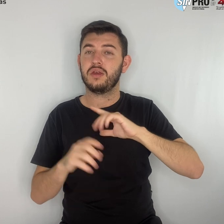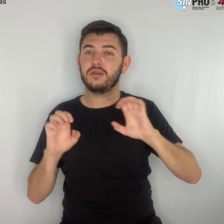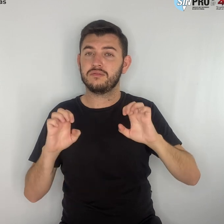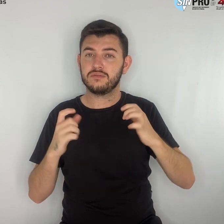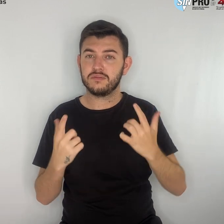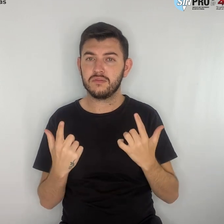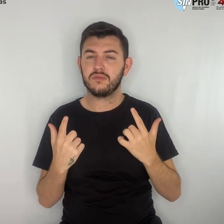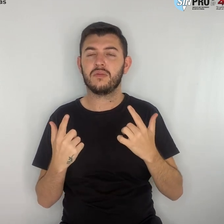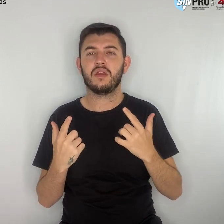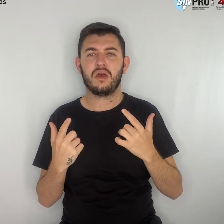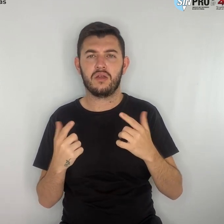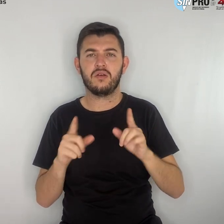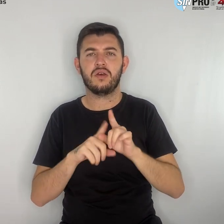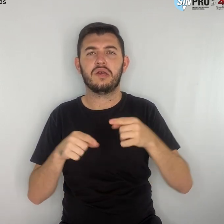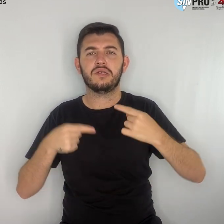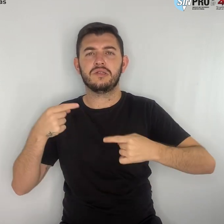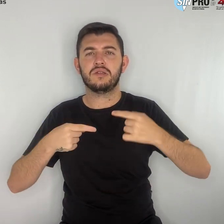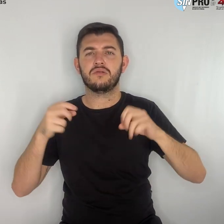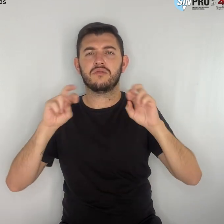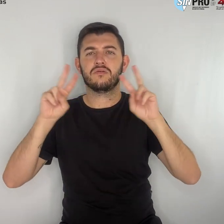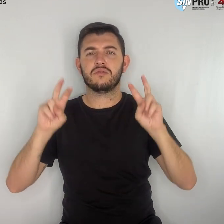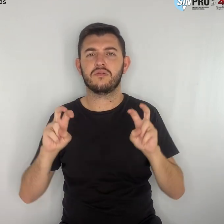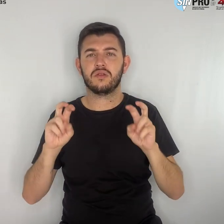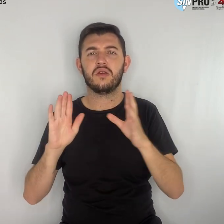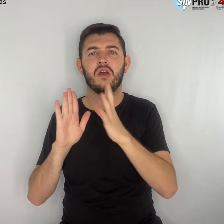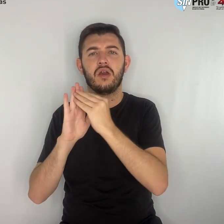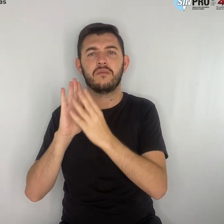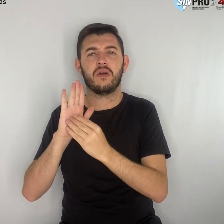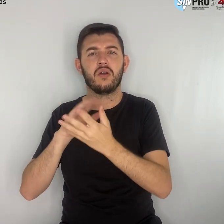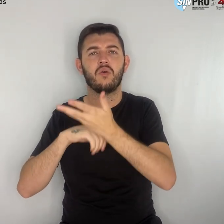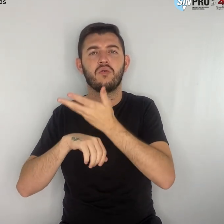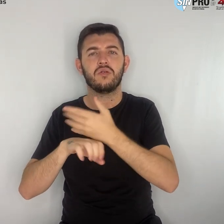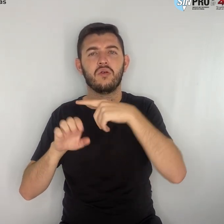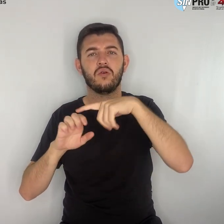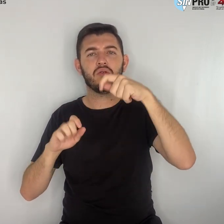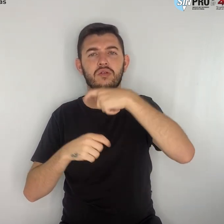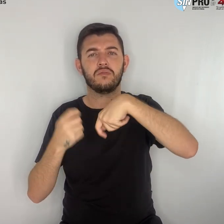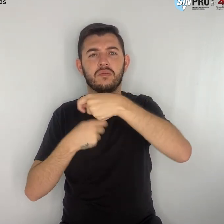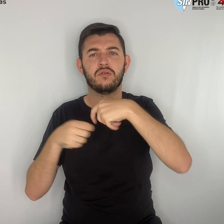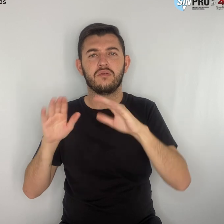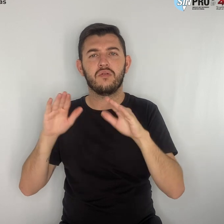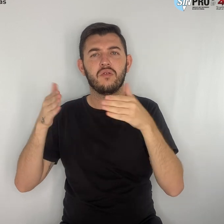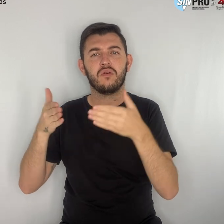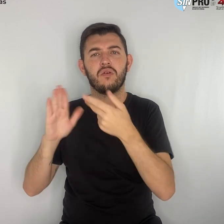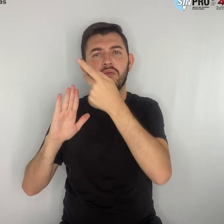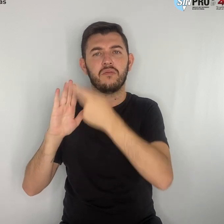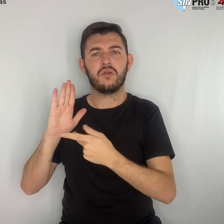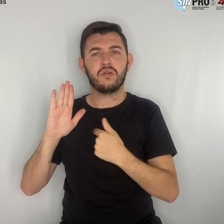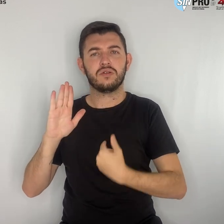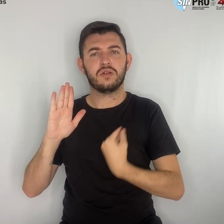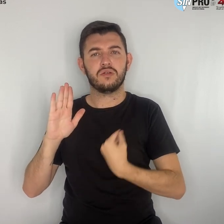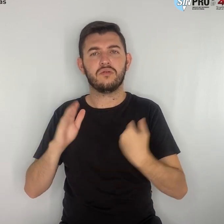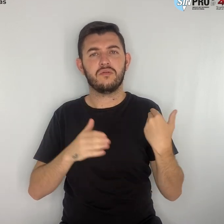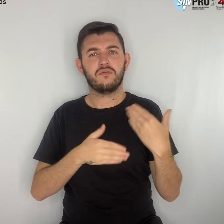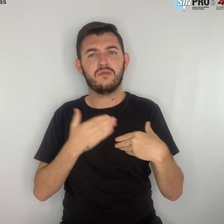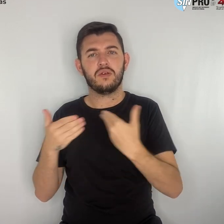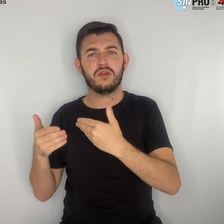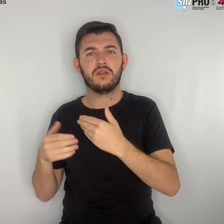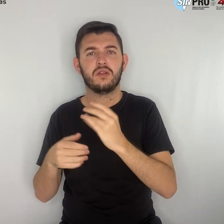problematizar conteúdos de empreendedorismo e projeto de vida. Por exemplo, que negam